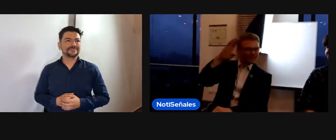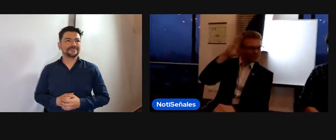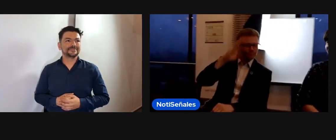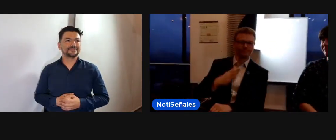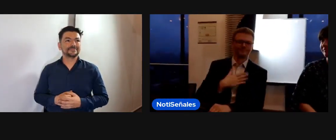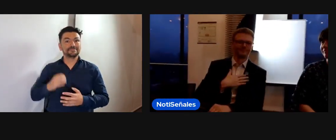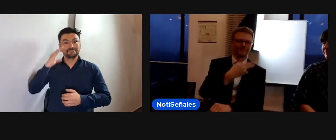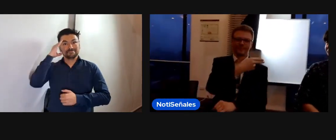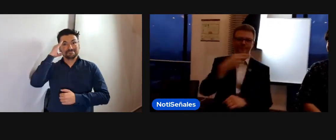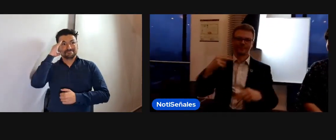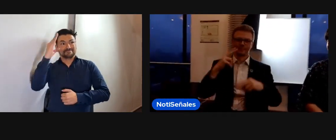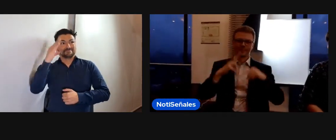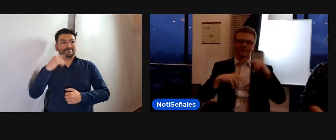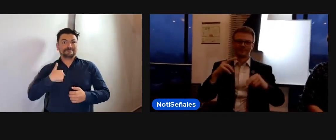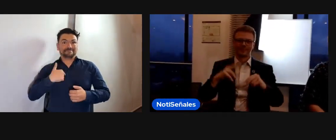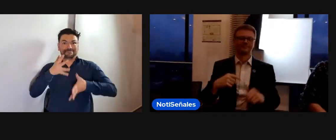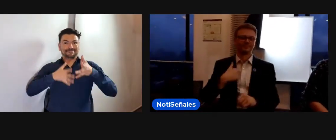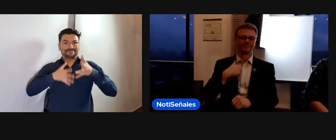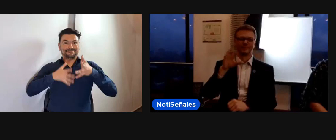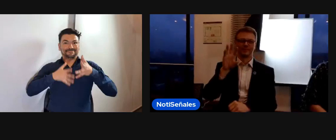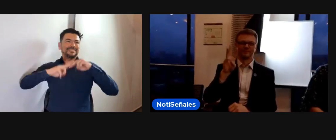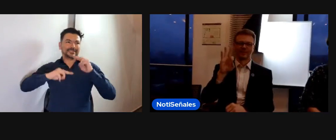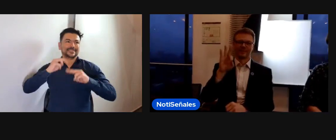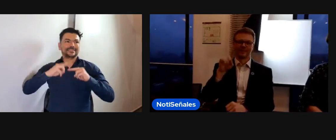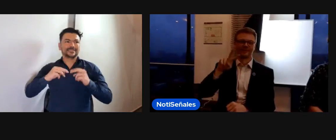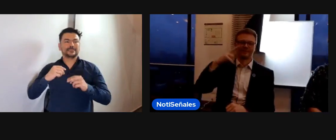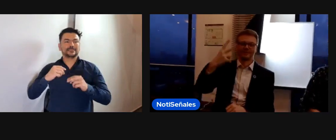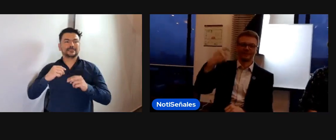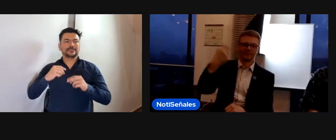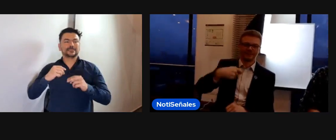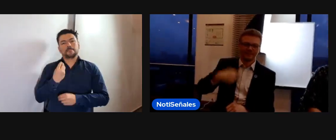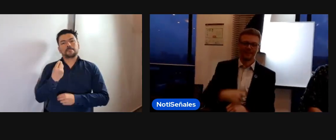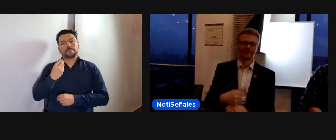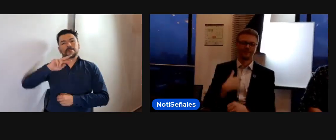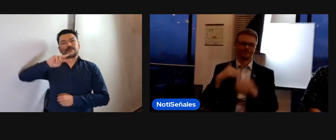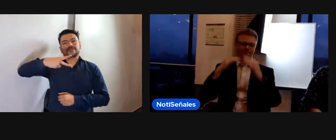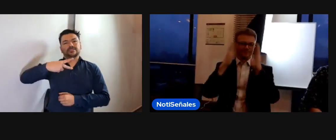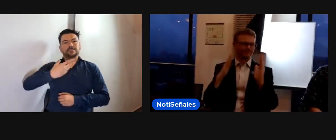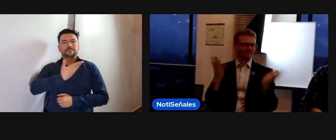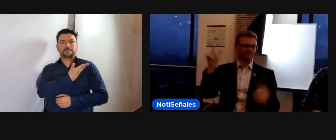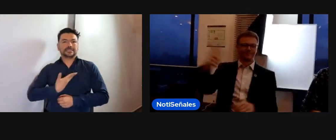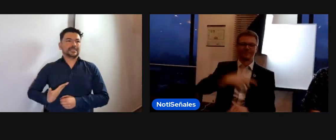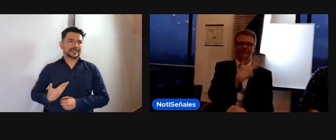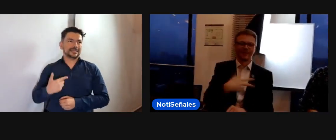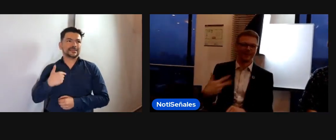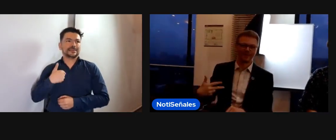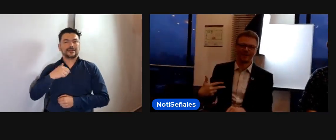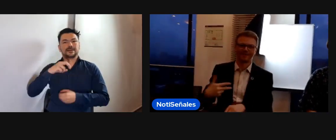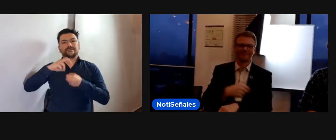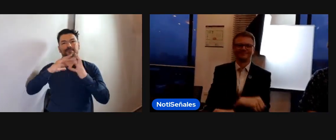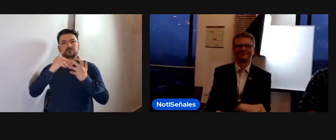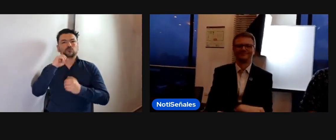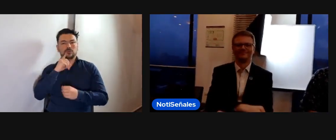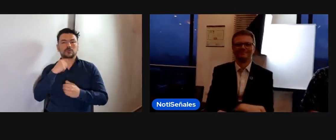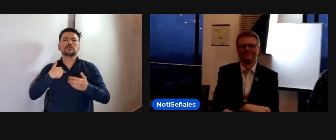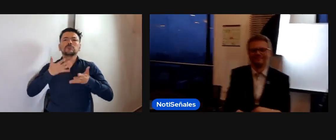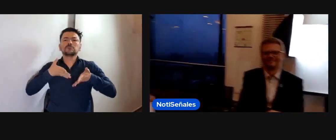sección de jóvenes. Hola, soy Casper. Soy el vicepresidente de la WFD. Y soy de Dinamarca.